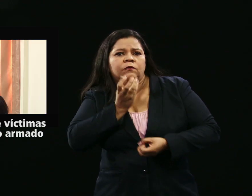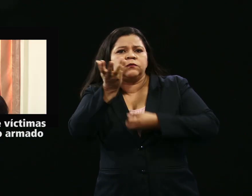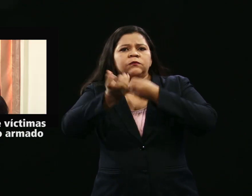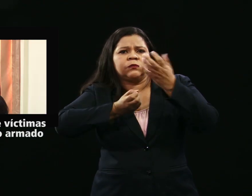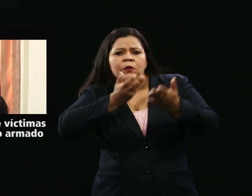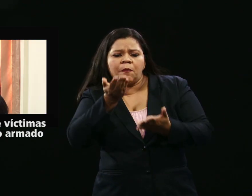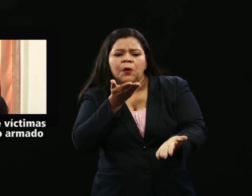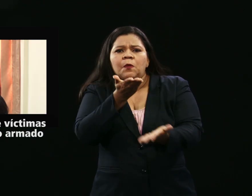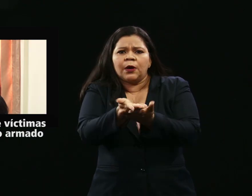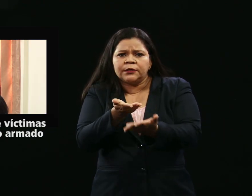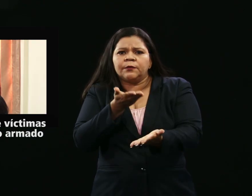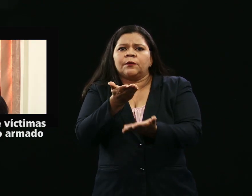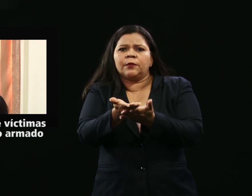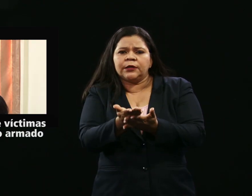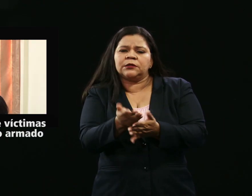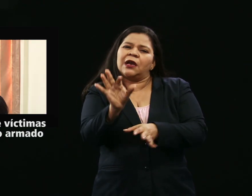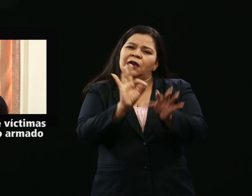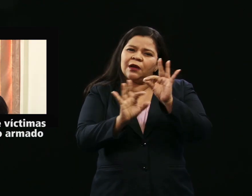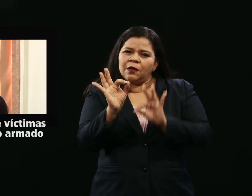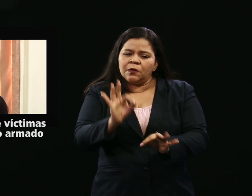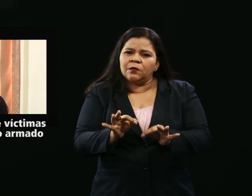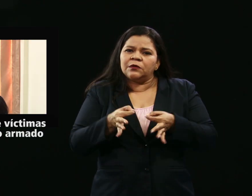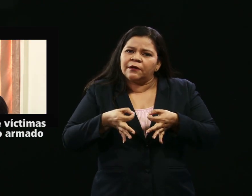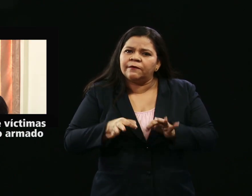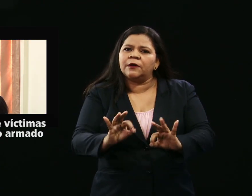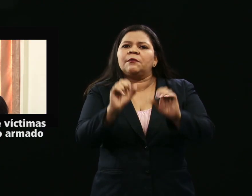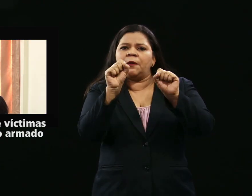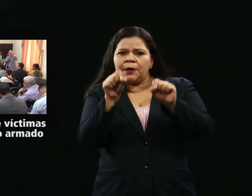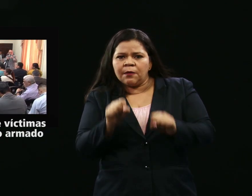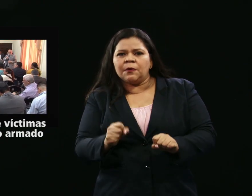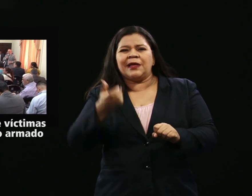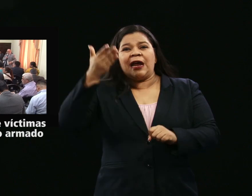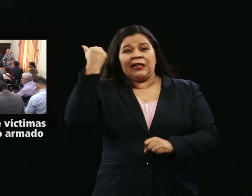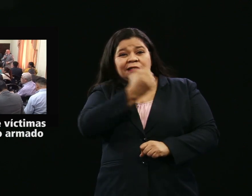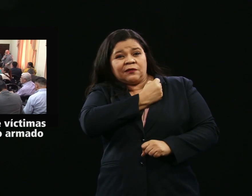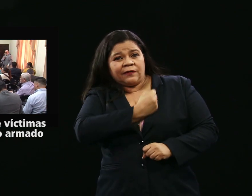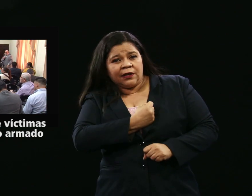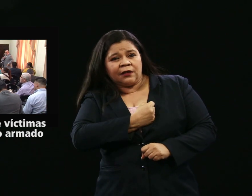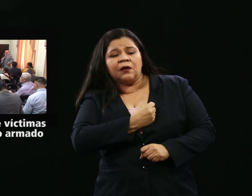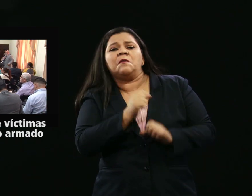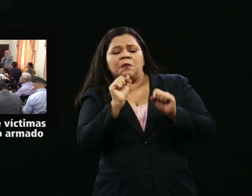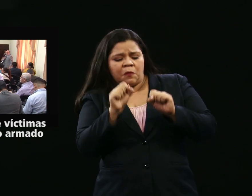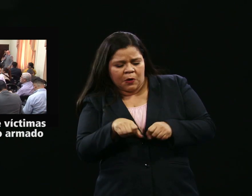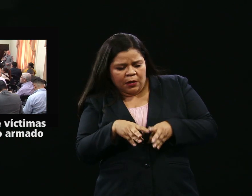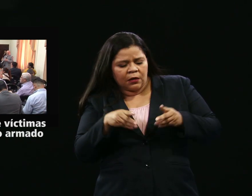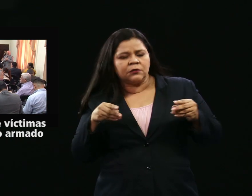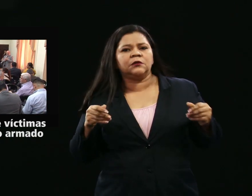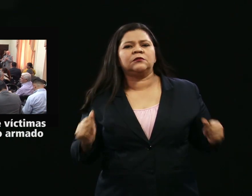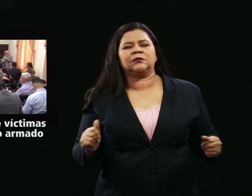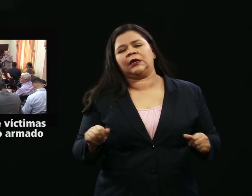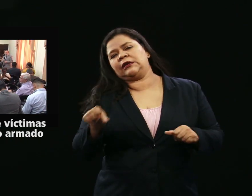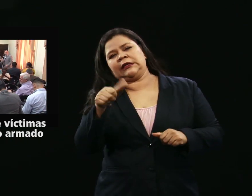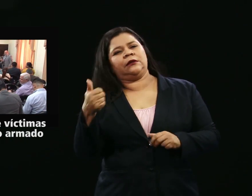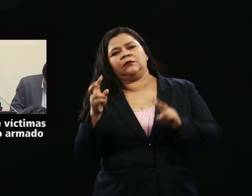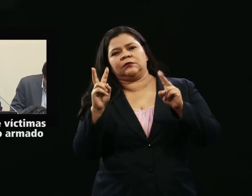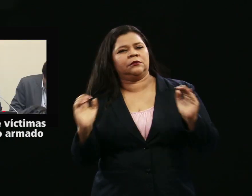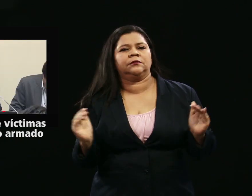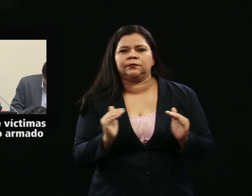sobre las penas y mecanismos de reparación de daños, entre otras temáticas. Entre los aportes